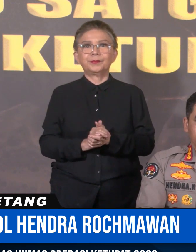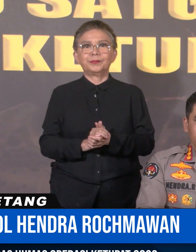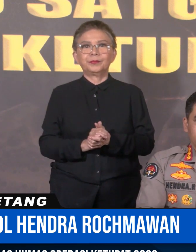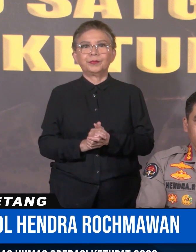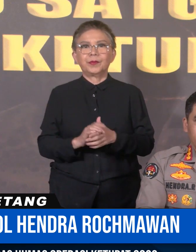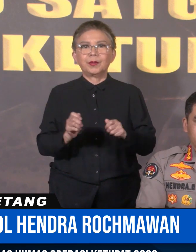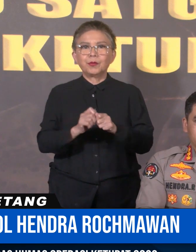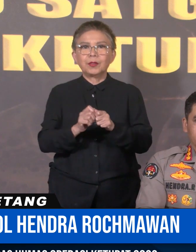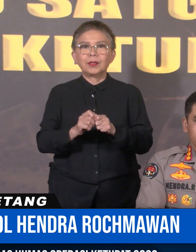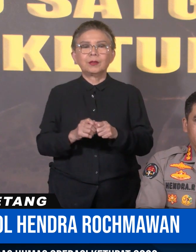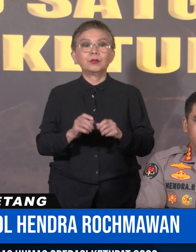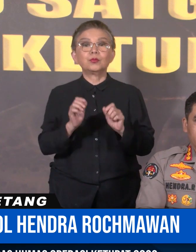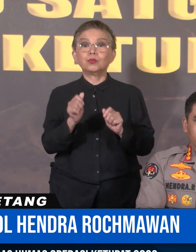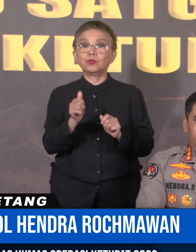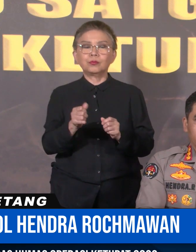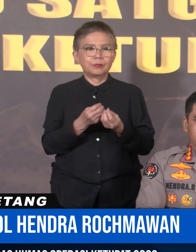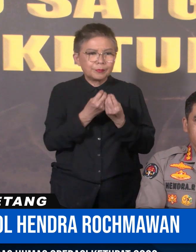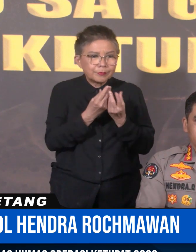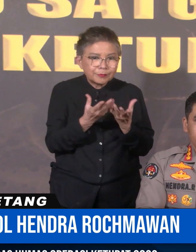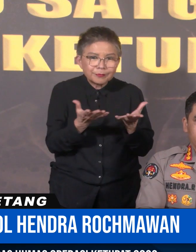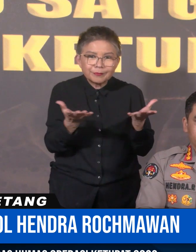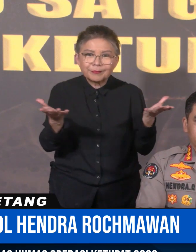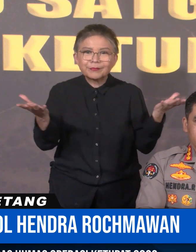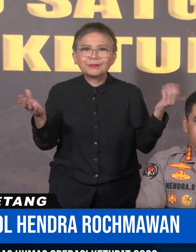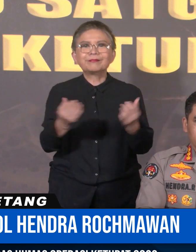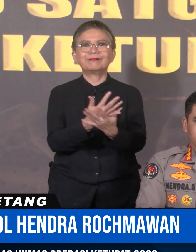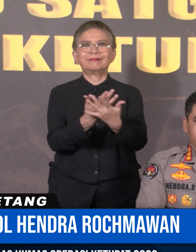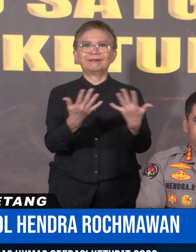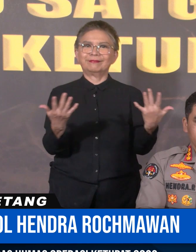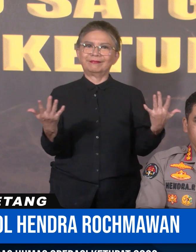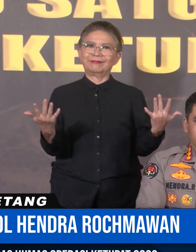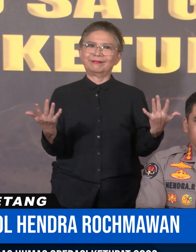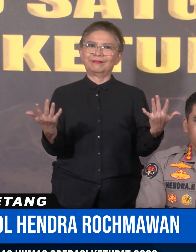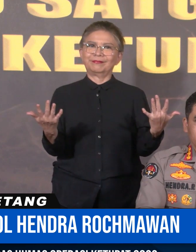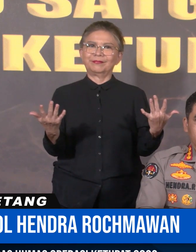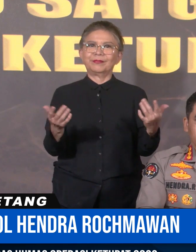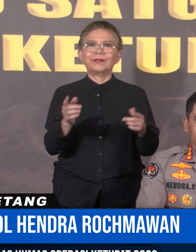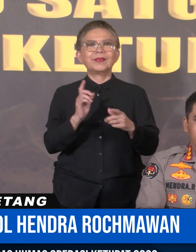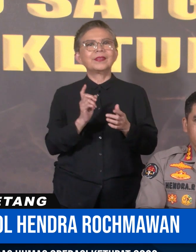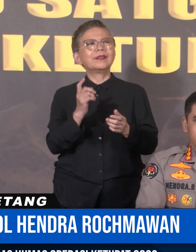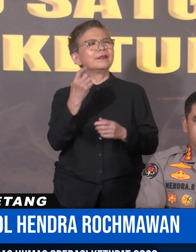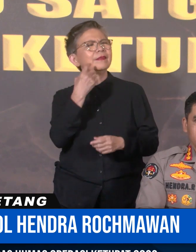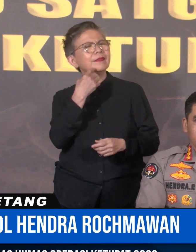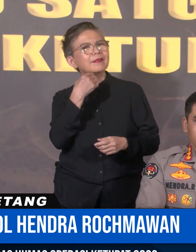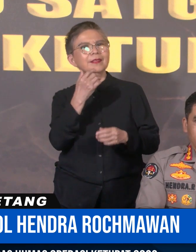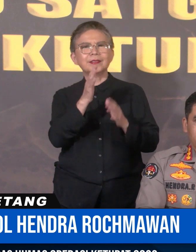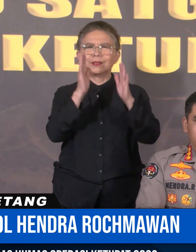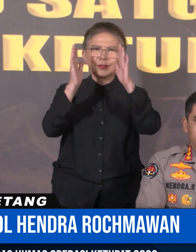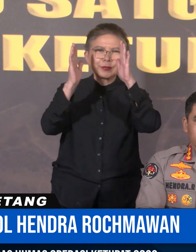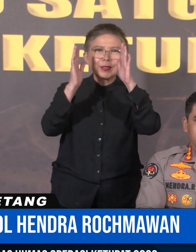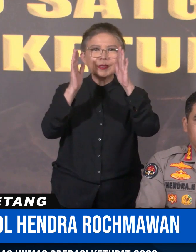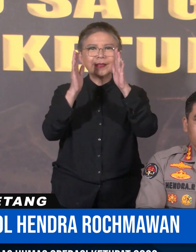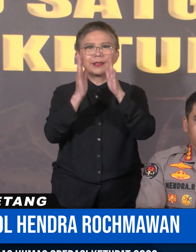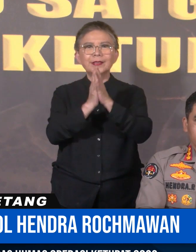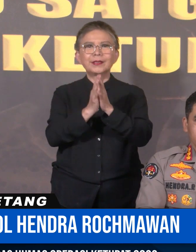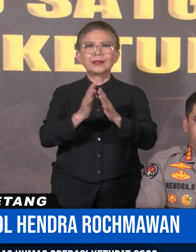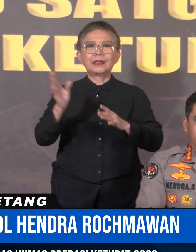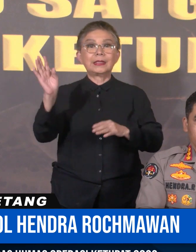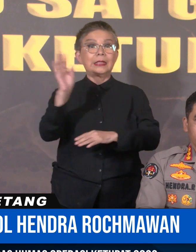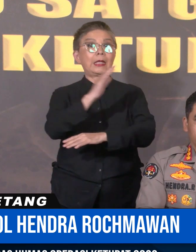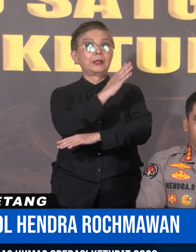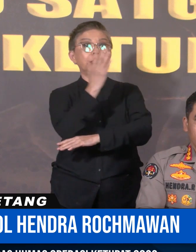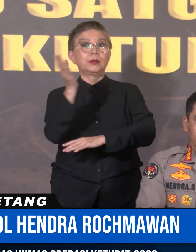dibuat dengan maksud memberikan informasi kepada masyarakat tentang situasi Kamseltip